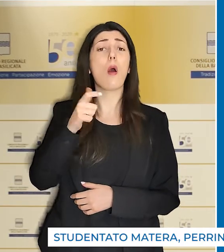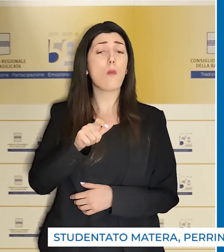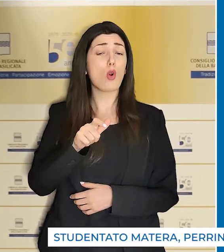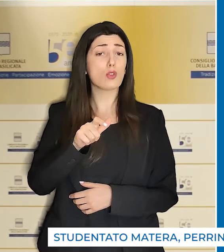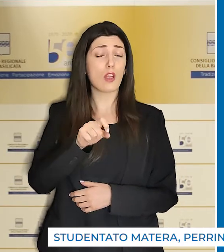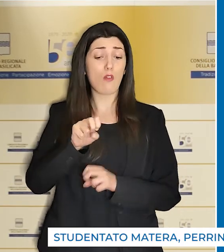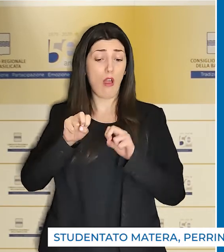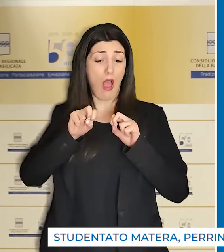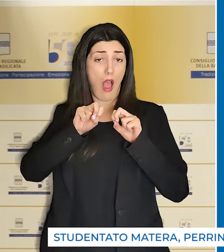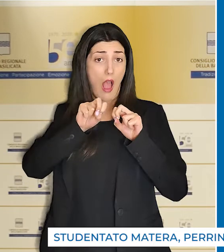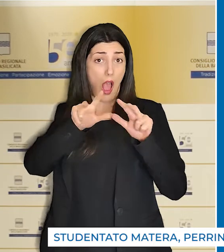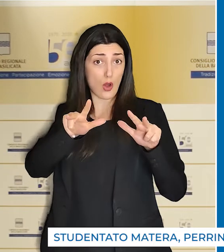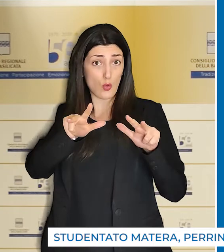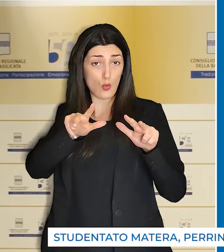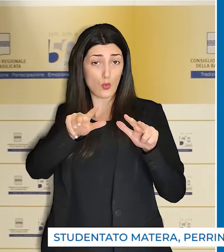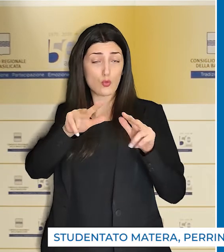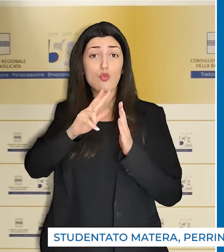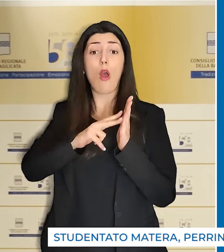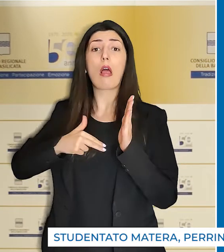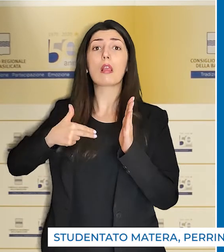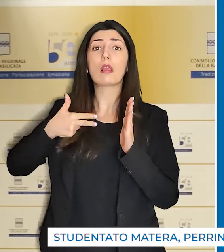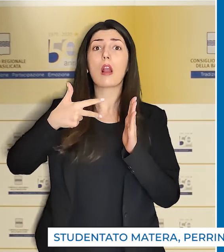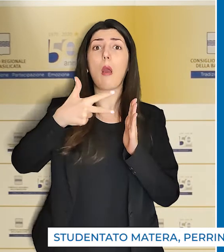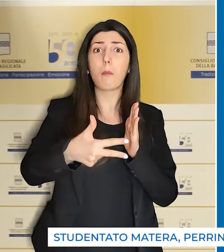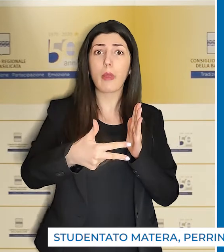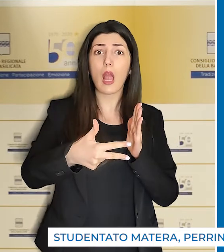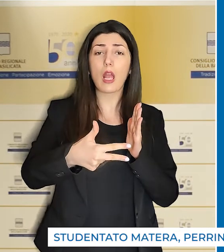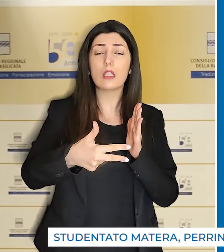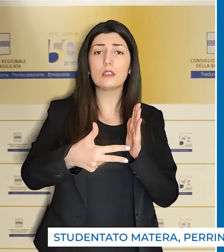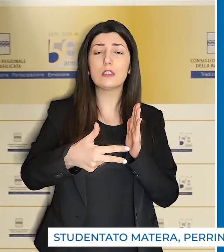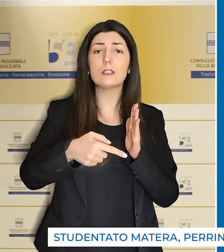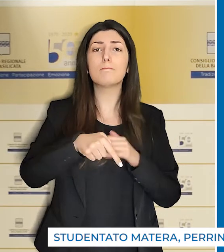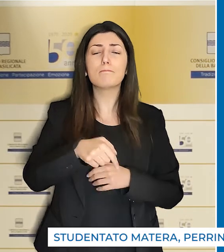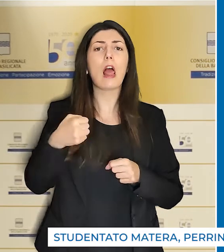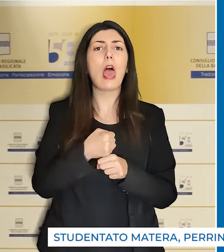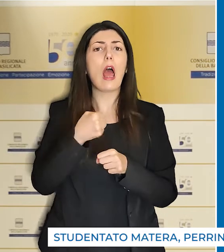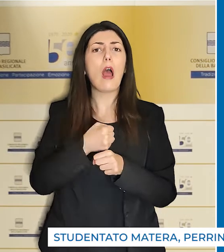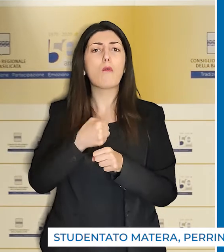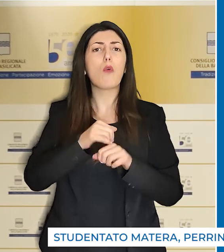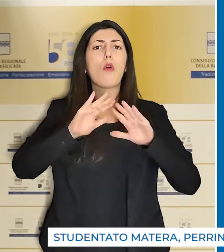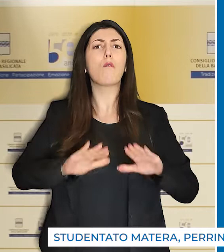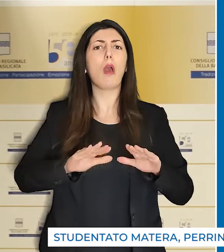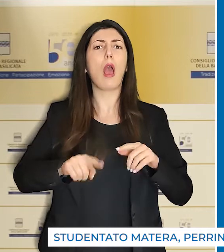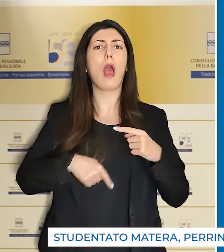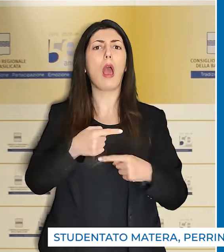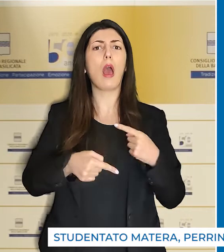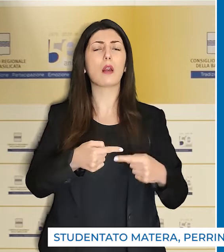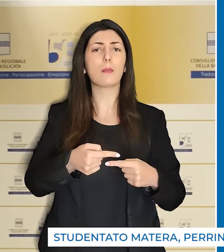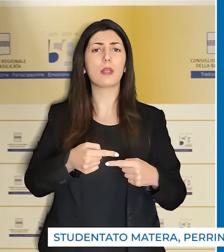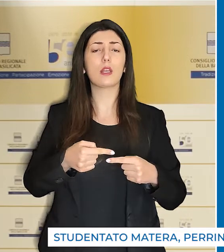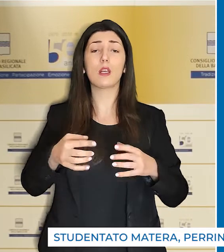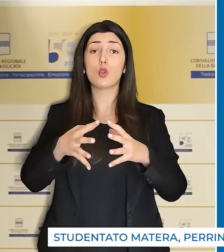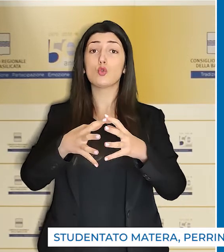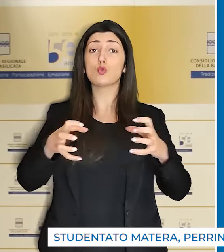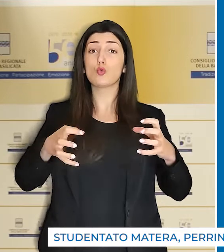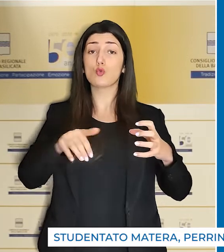mesi dall'annuncio della solerte componente della Giunta, i lavori sono ancora fermi e lo scheletro